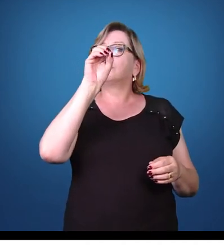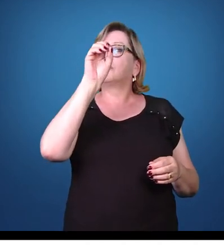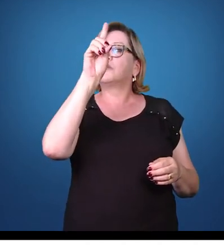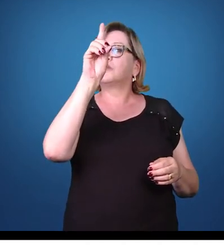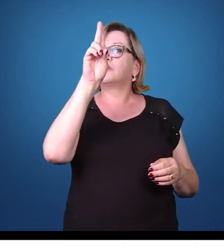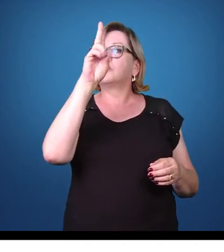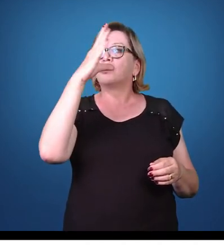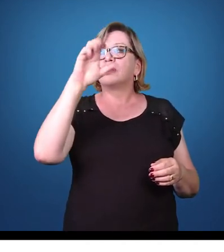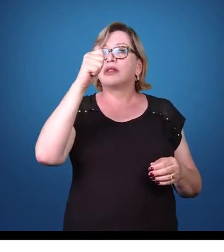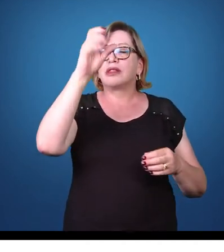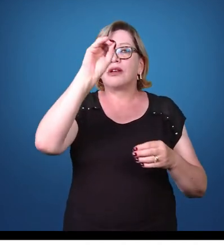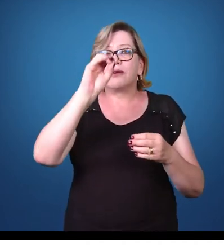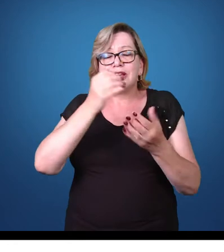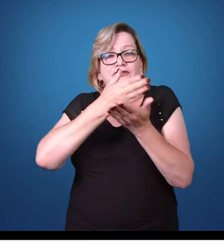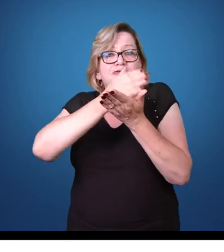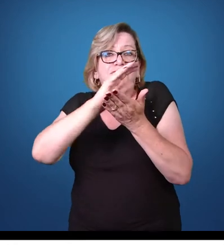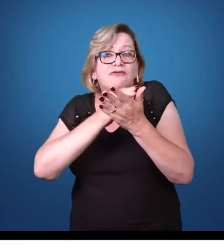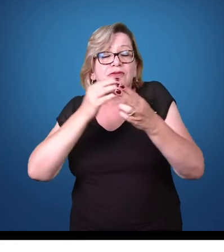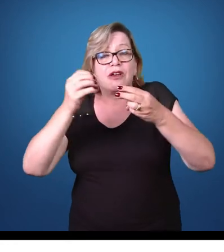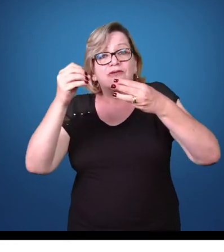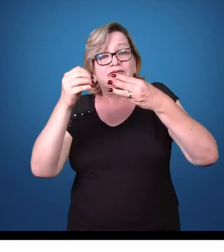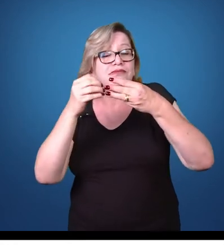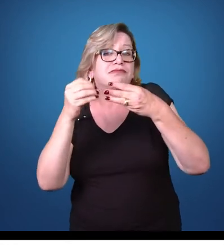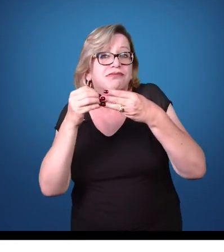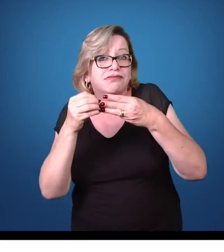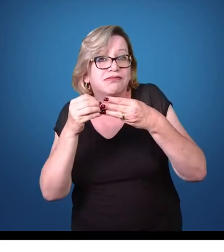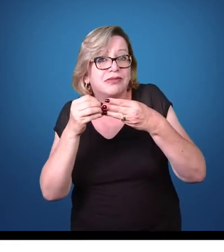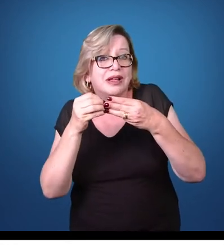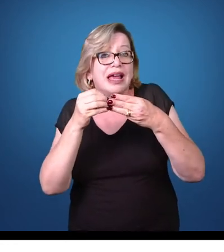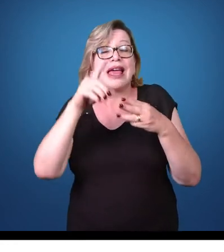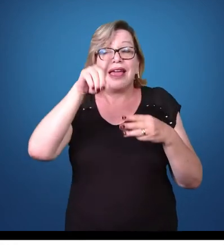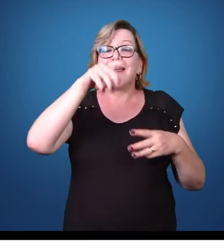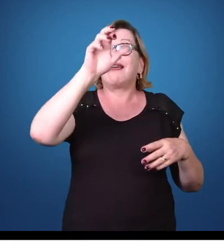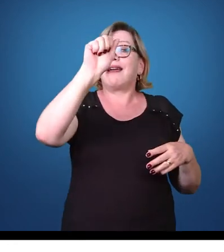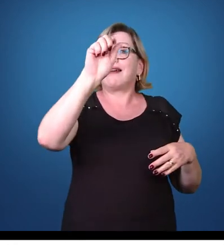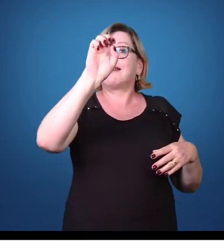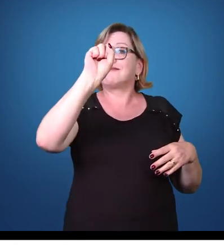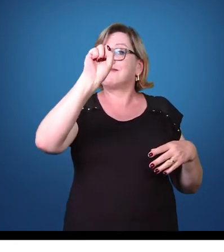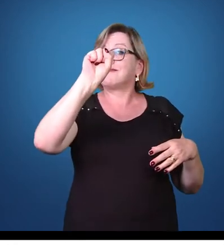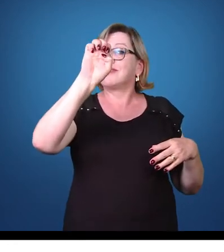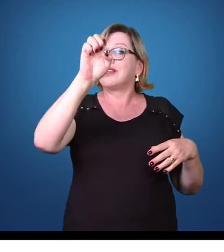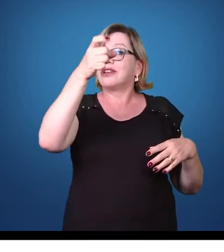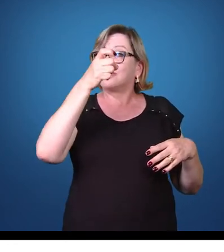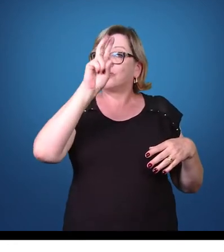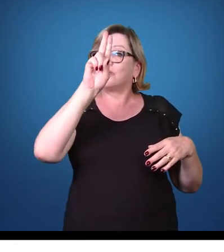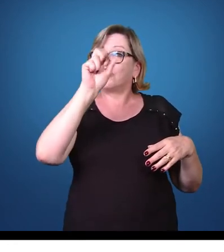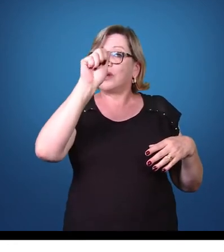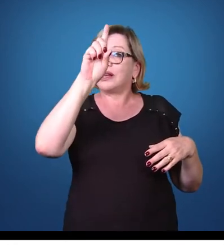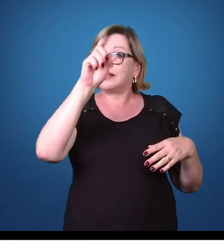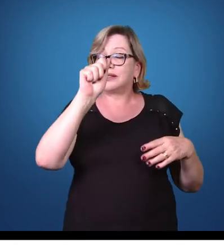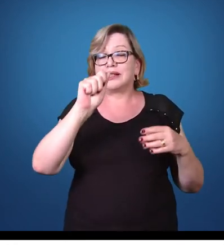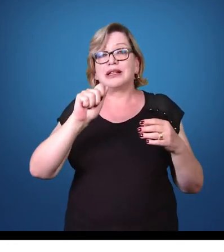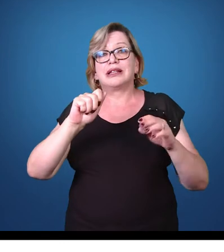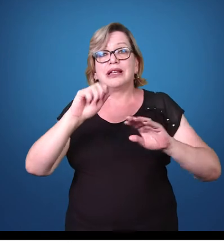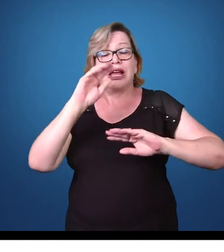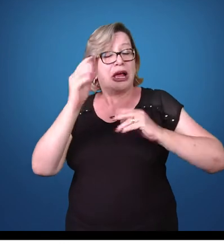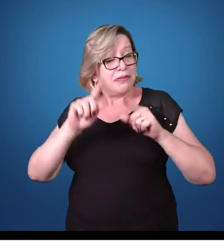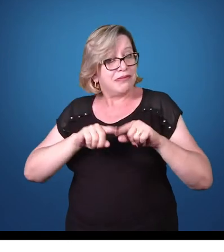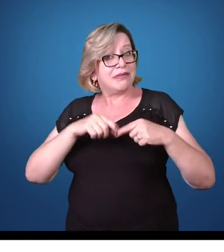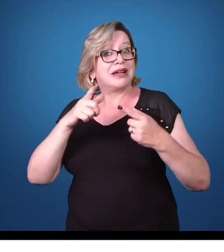por divisão binária. Porém, existem outros protozoários que podem também usar a reprodução